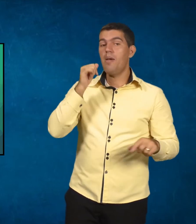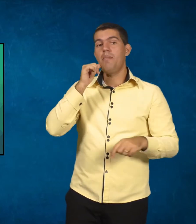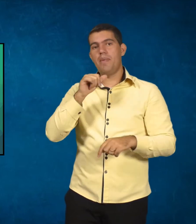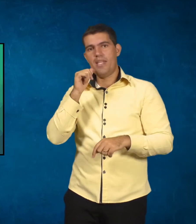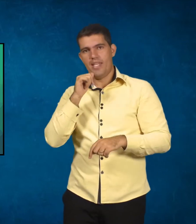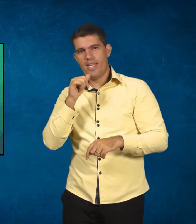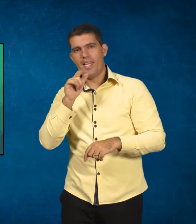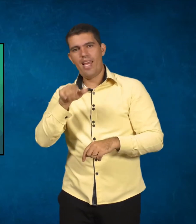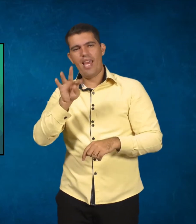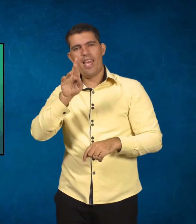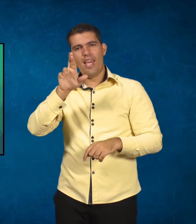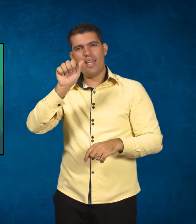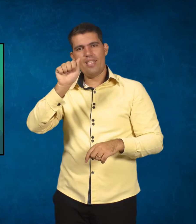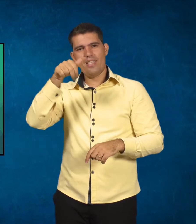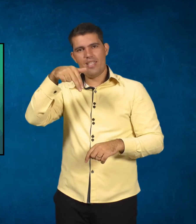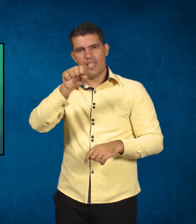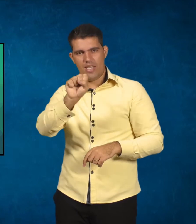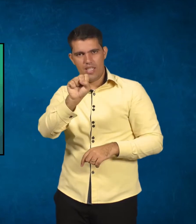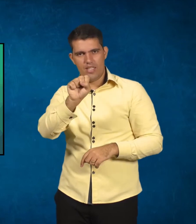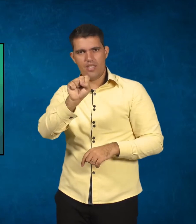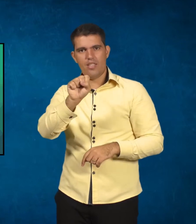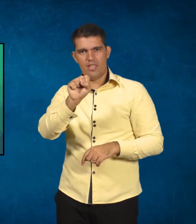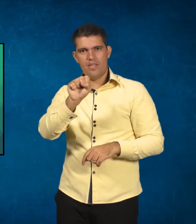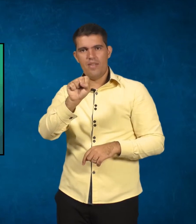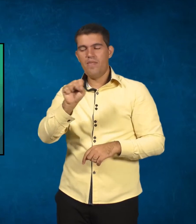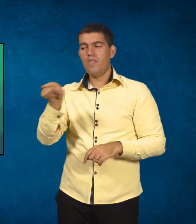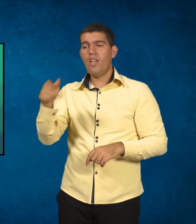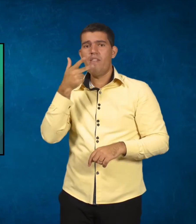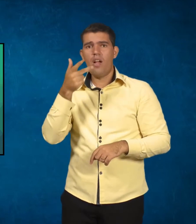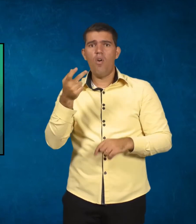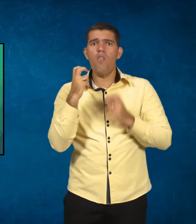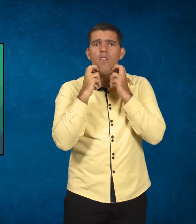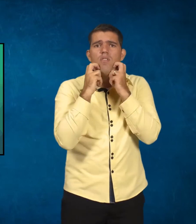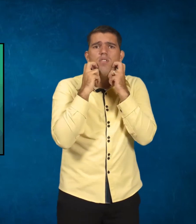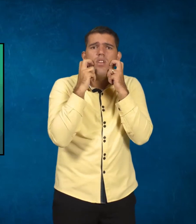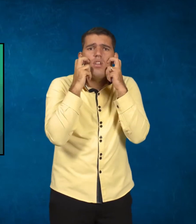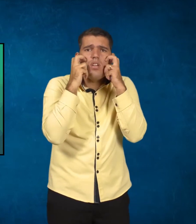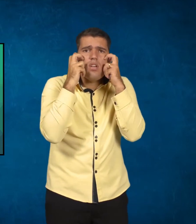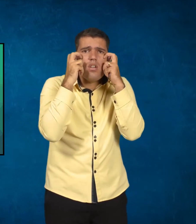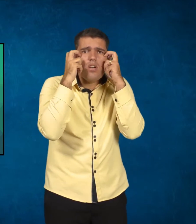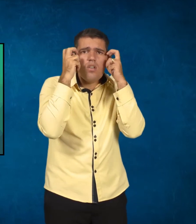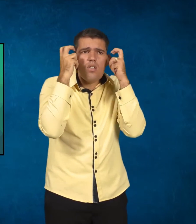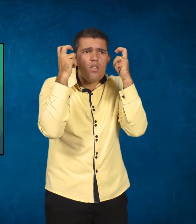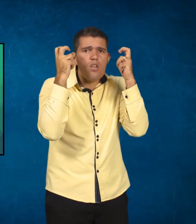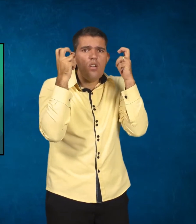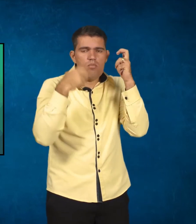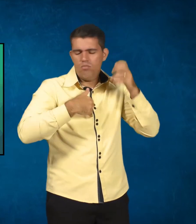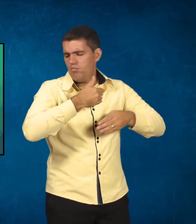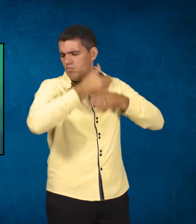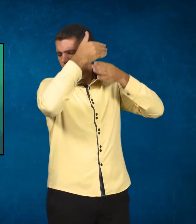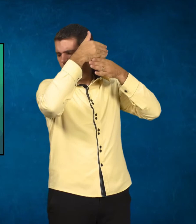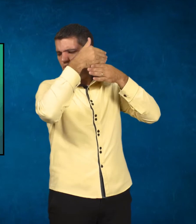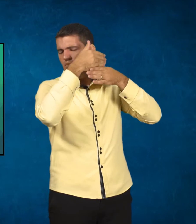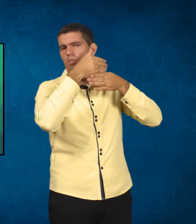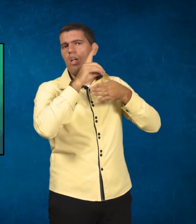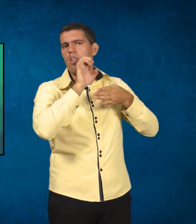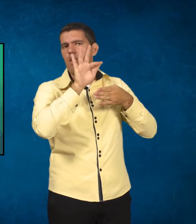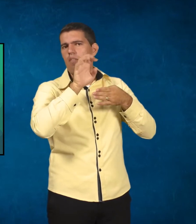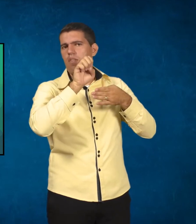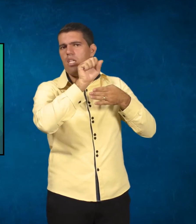passa por uma situação que ela tem vergonha e ali há uma defesa. E com aquela defesa vai